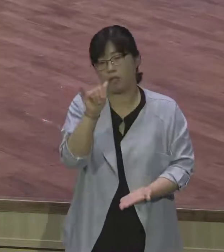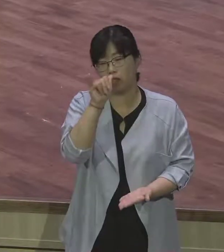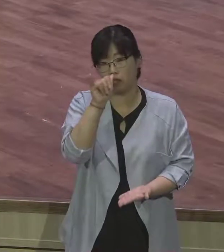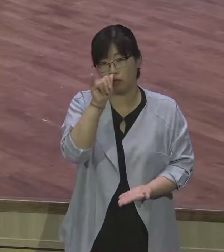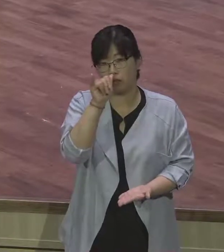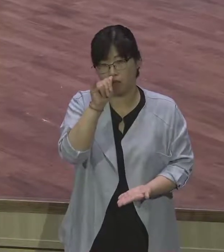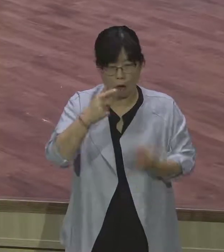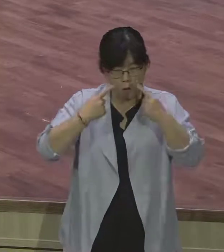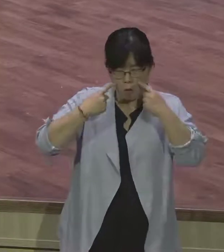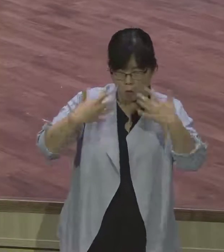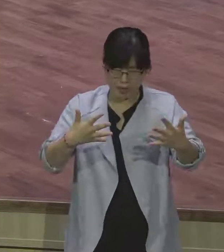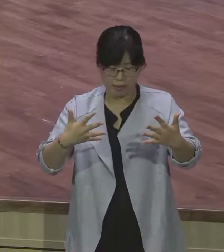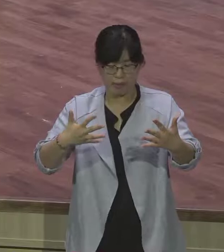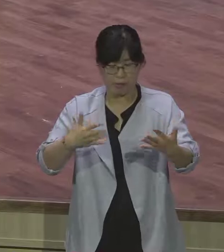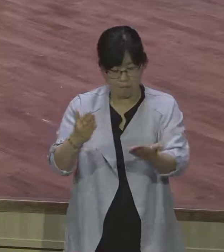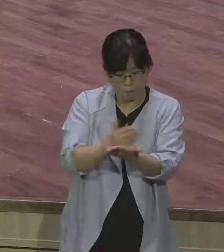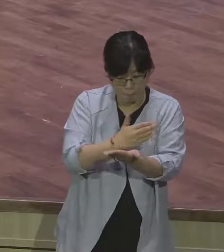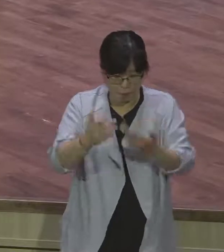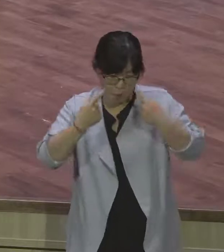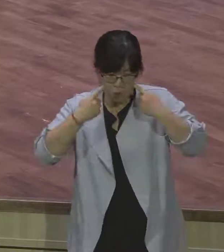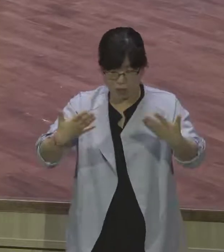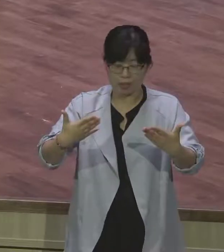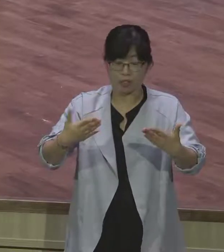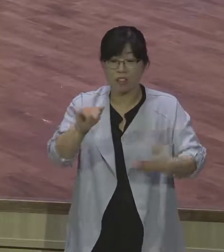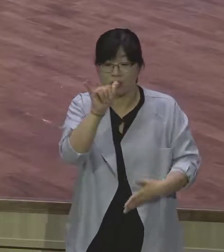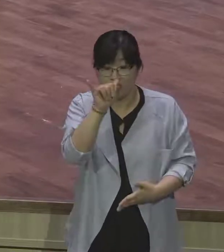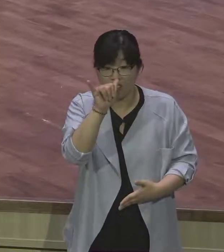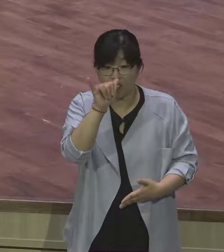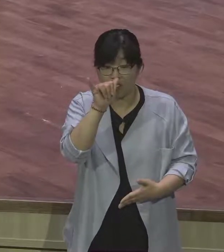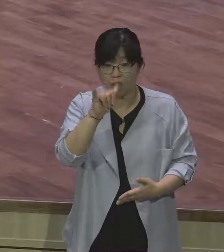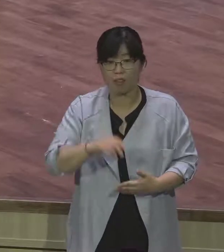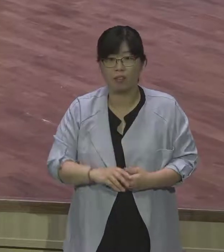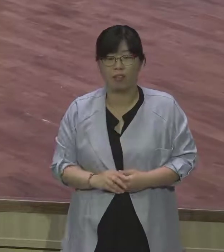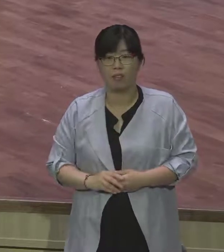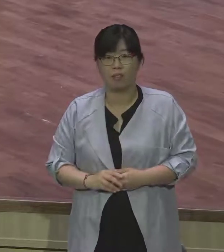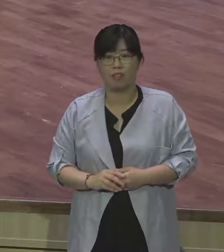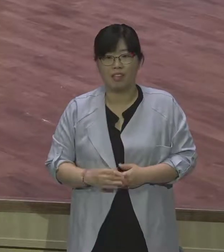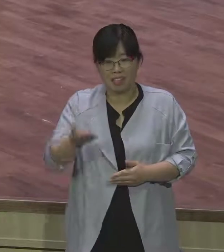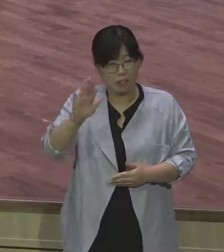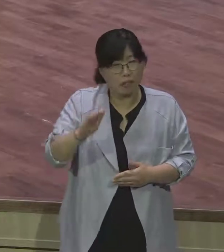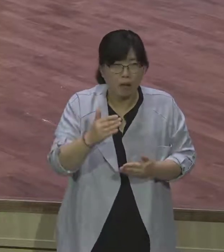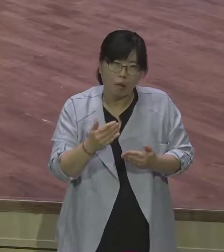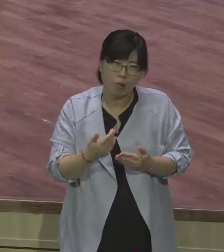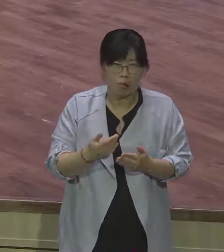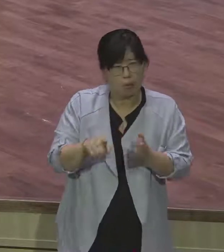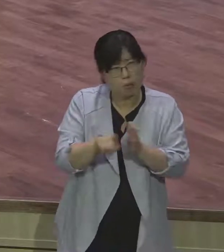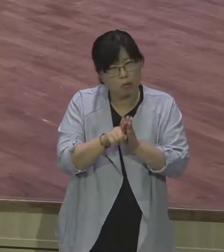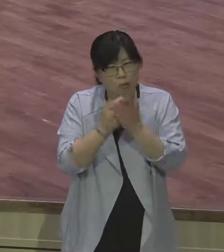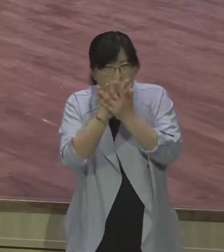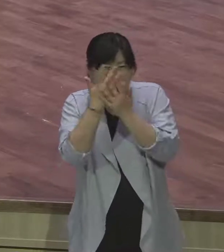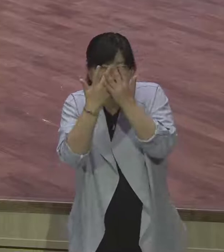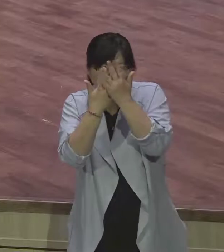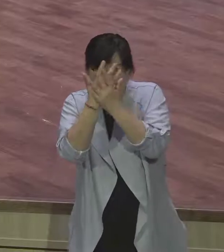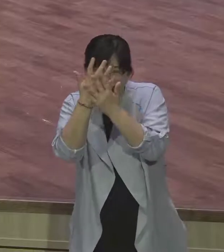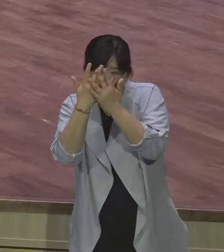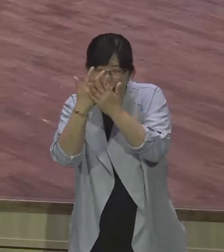사람들은 절대 하나님이 안 씁니다 계속 고통만 나와요 여러분 스탠레스 하죠 스탠레스